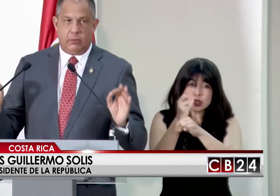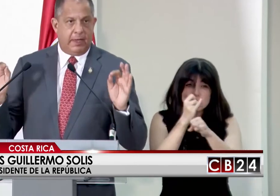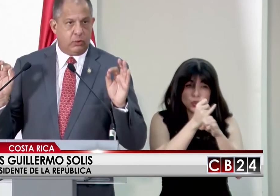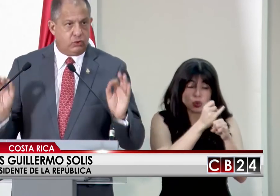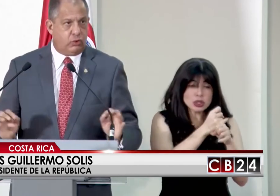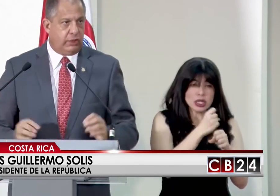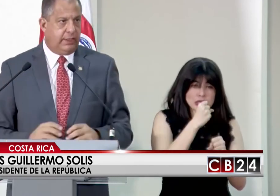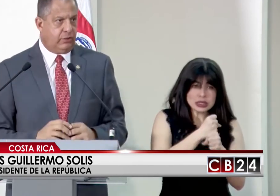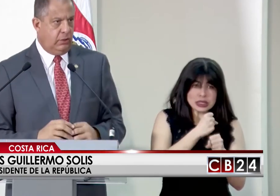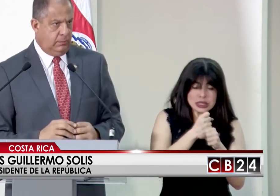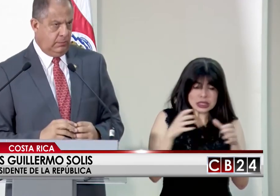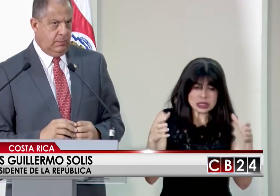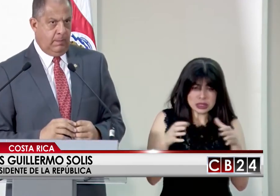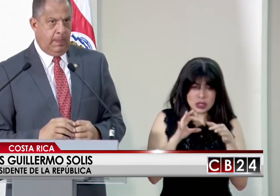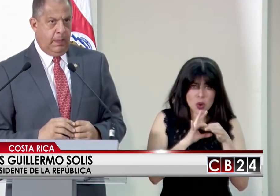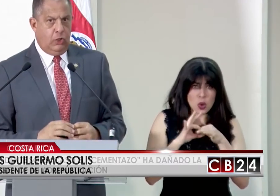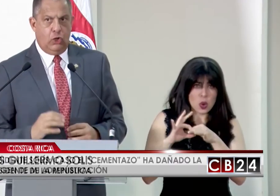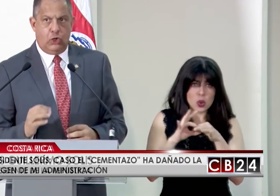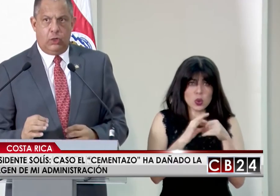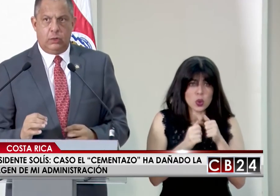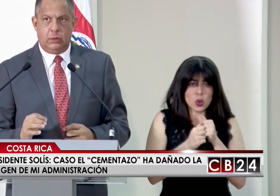que trabajaron bajo su coordinación,